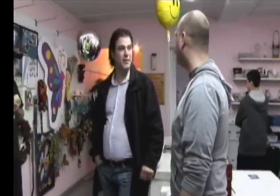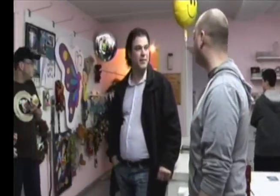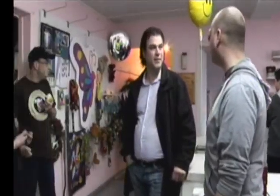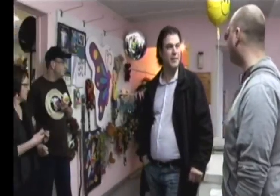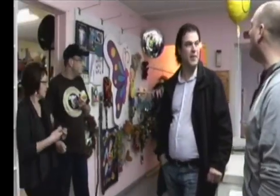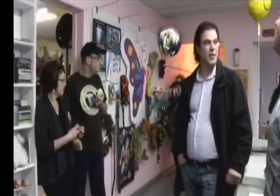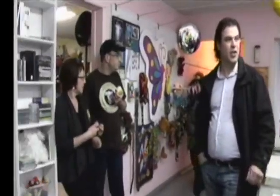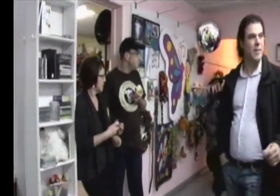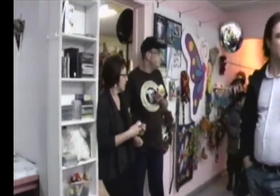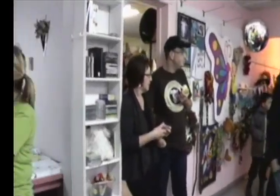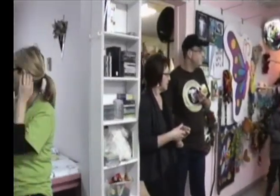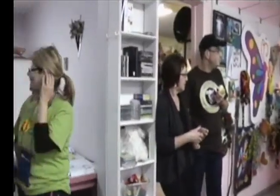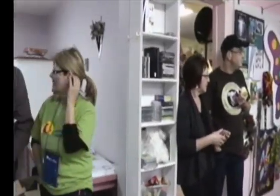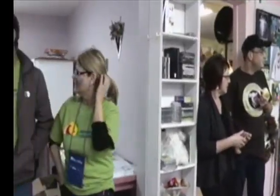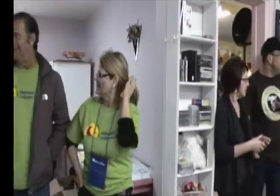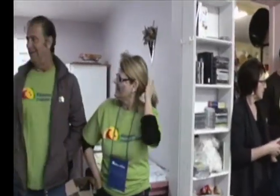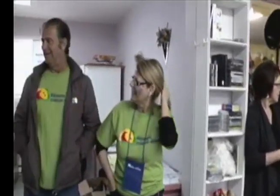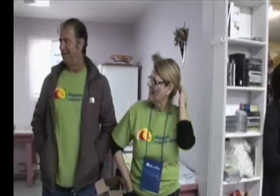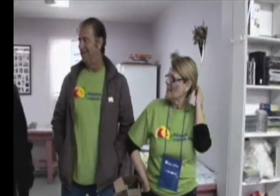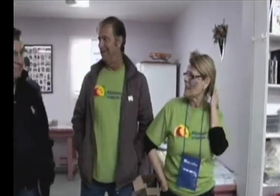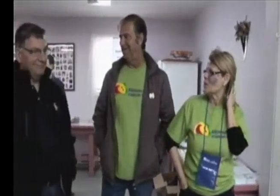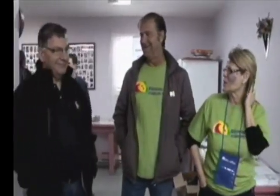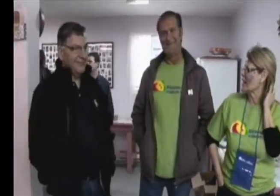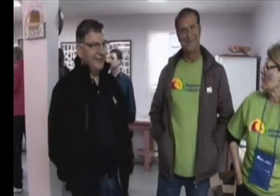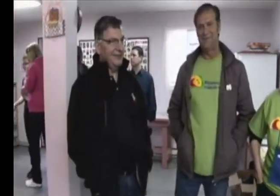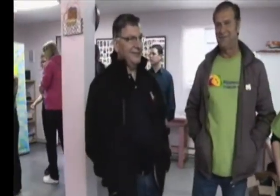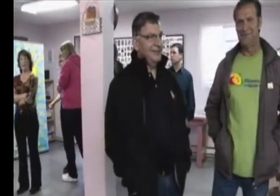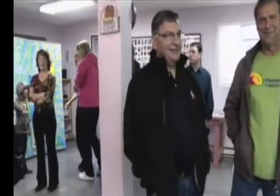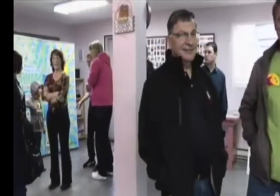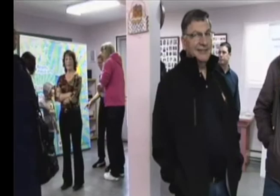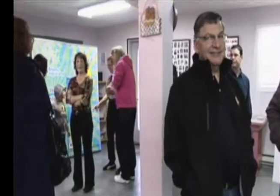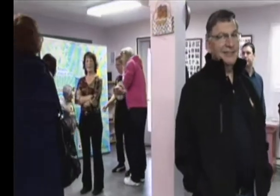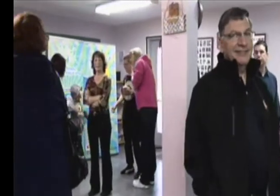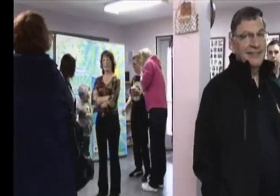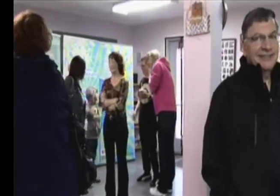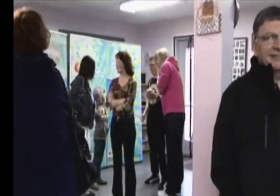Applaudissements Applaudissements